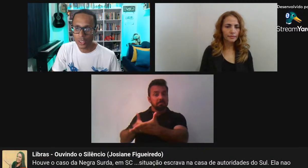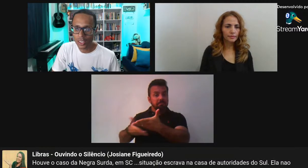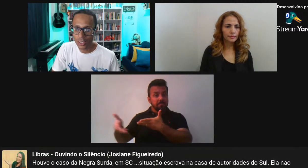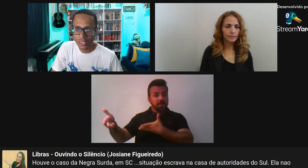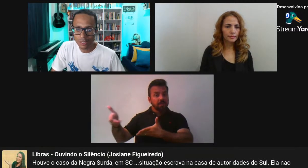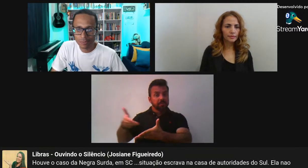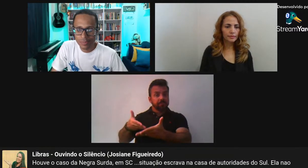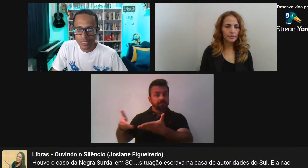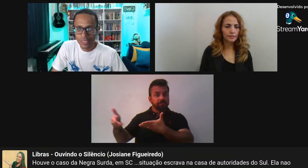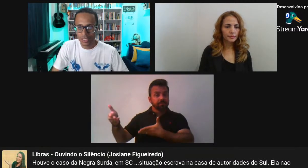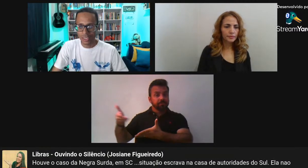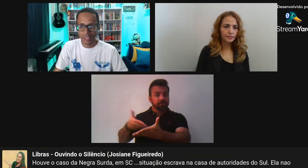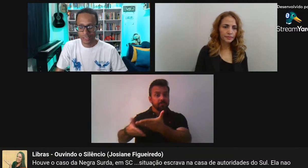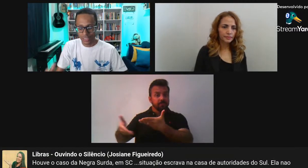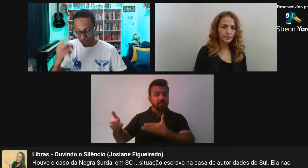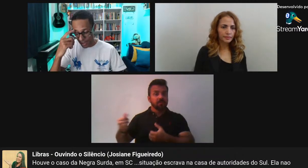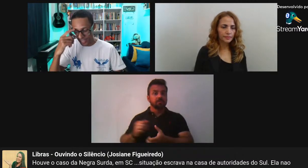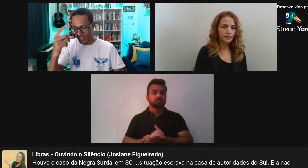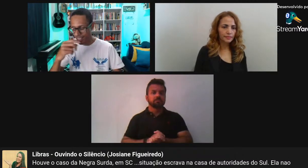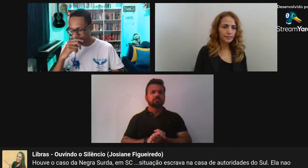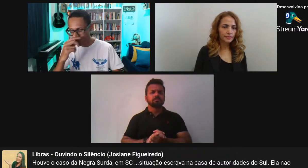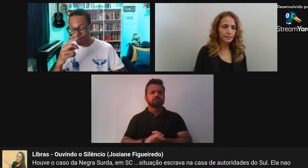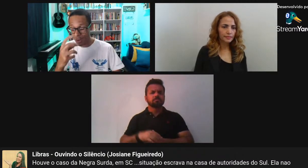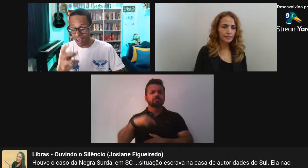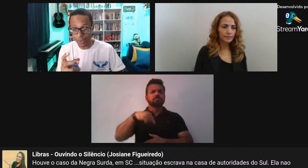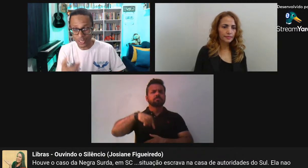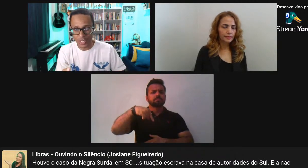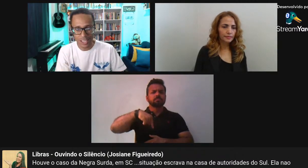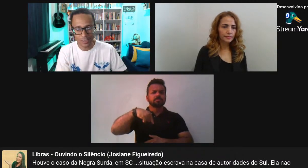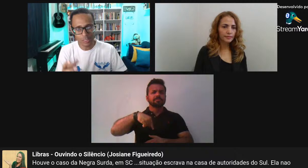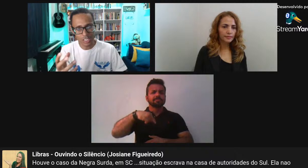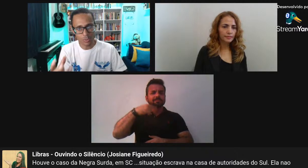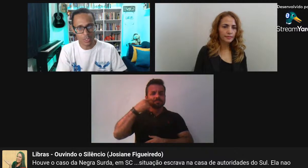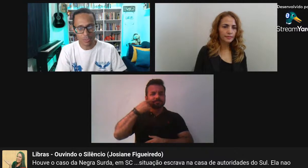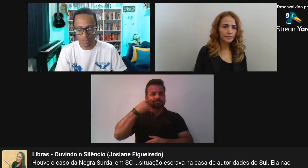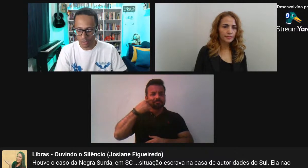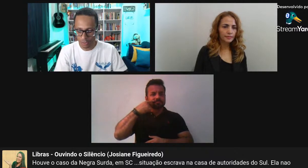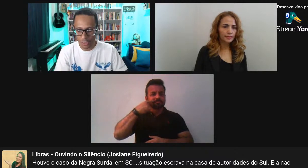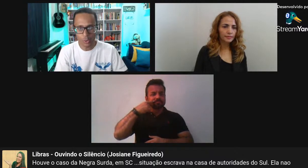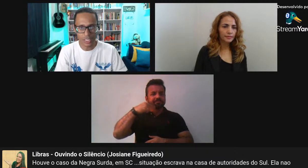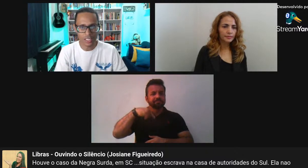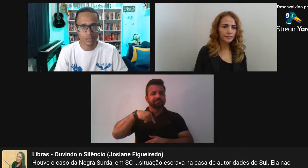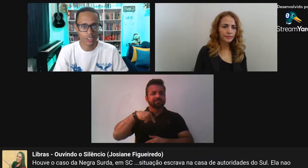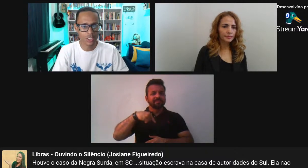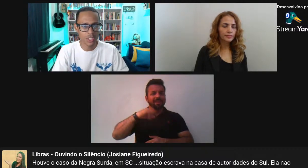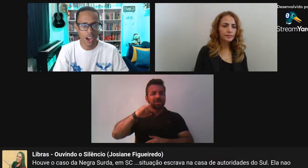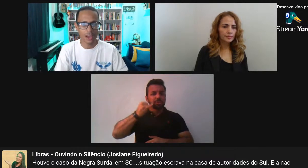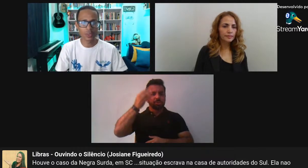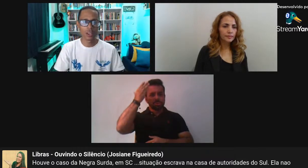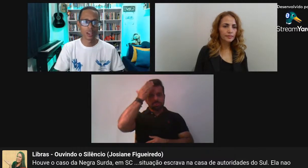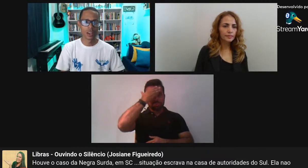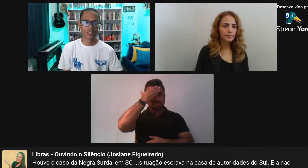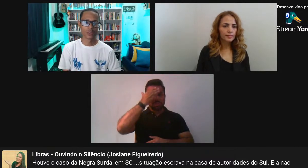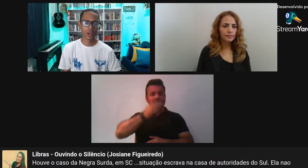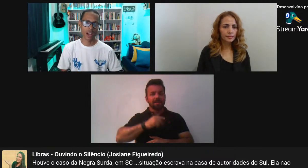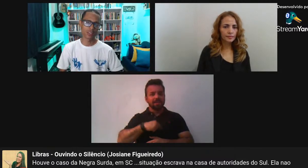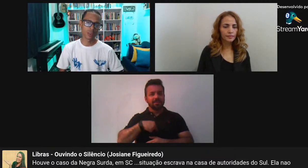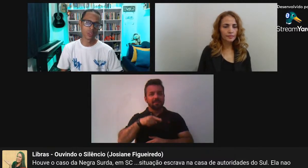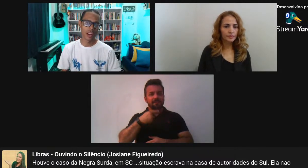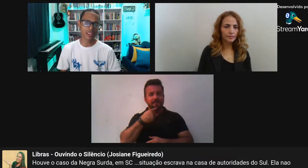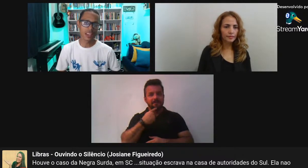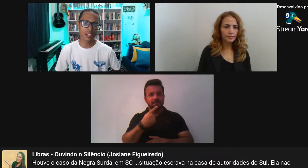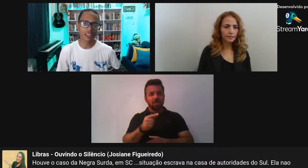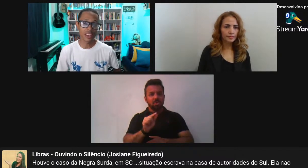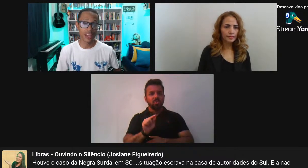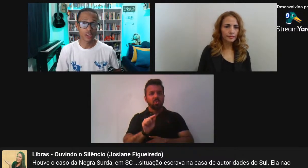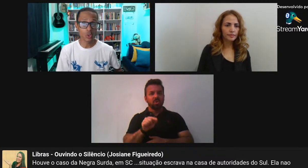comentou aqui Eu estava pensando Não lembrava o estado Não sei se você viu No noticiário Do caso